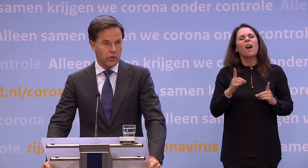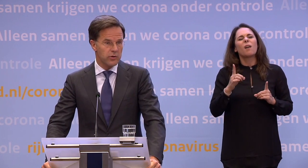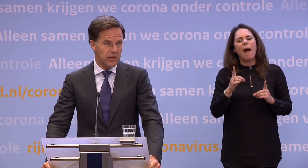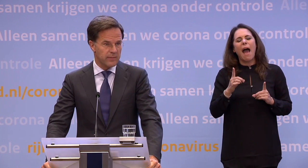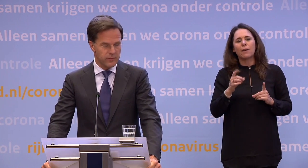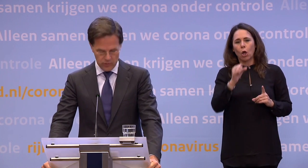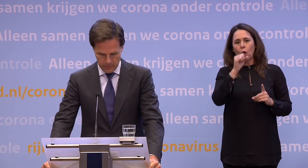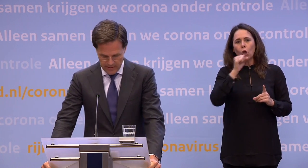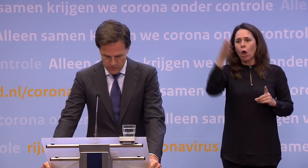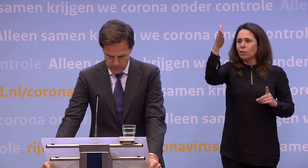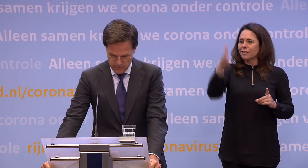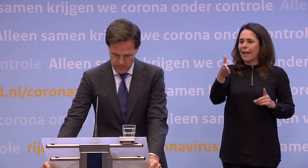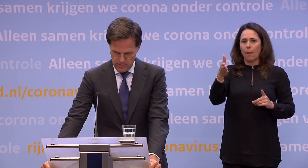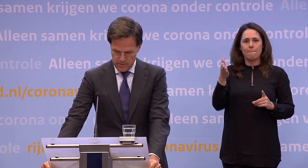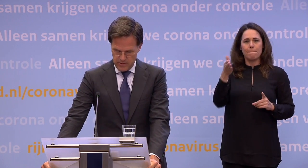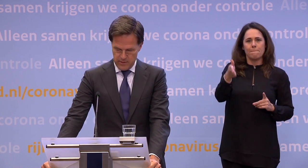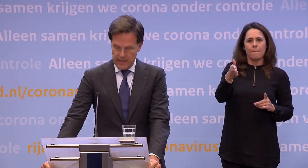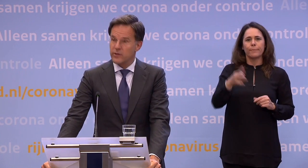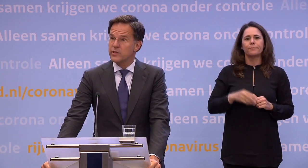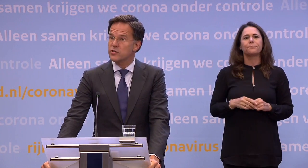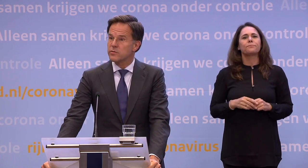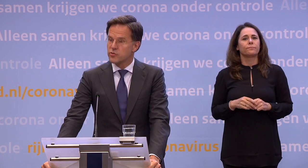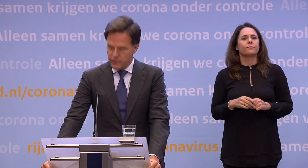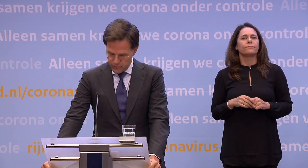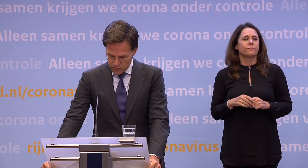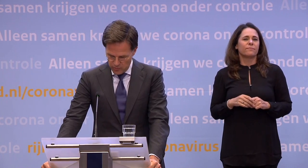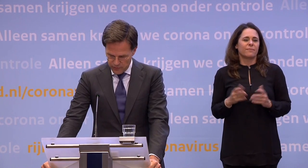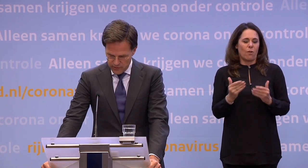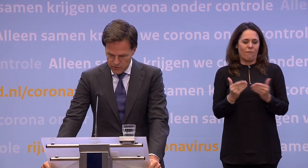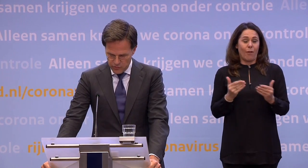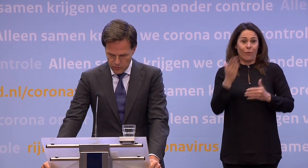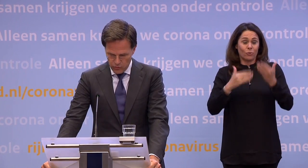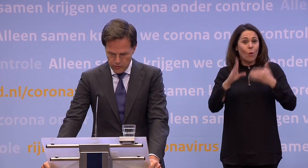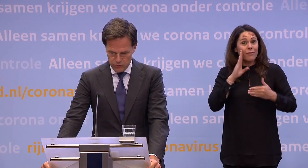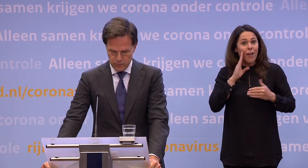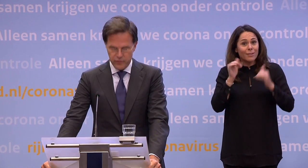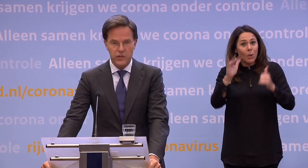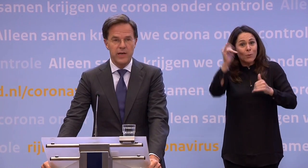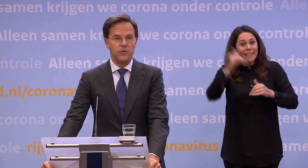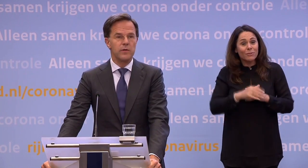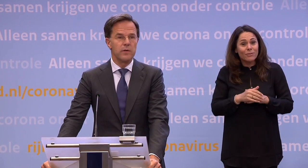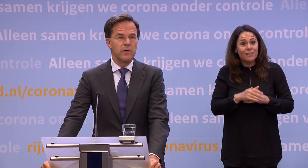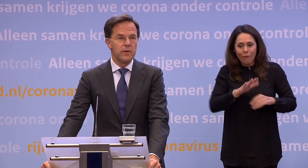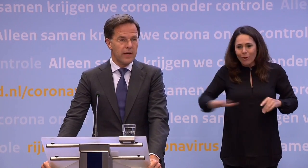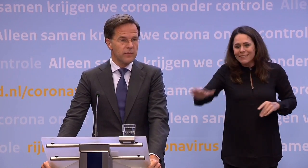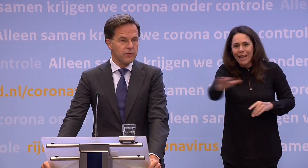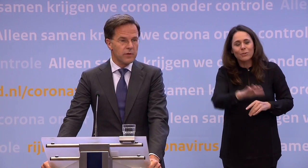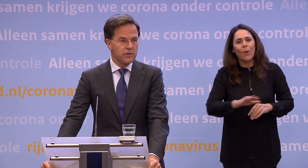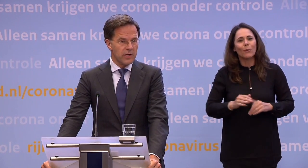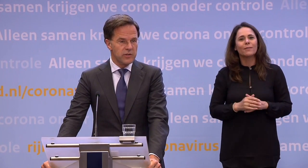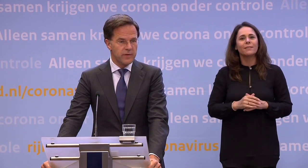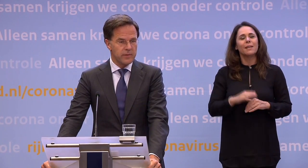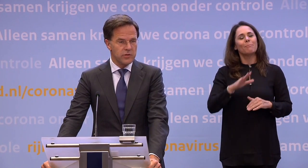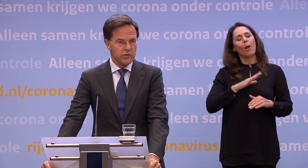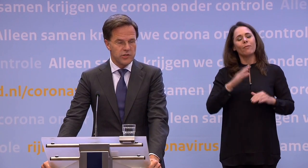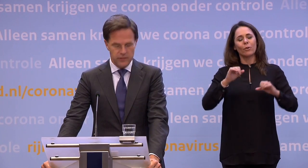kugschermen worden geplaatst. En dat is zo vlak voor de zomervakantie natuurlijk goed nieuws voor de sector... ...en voor